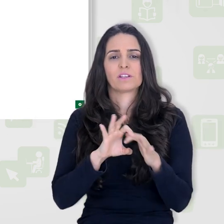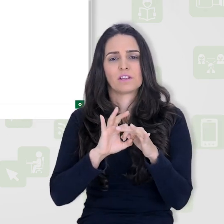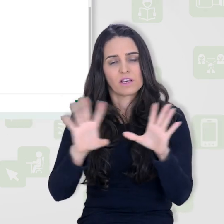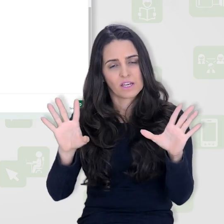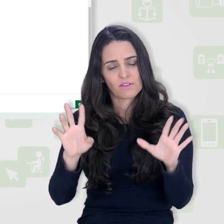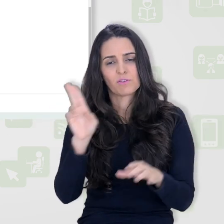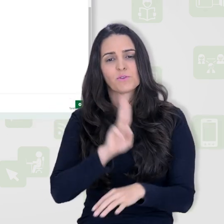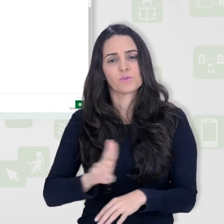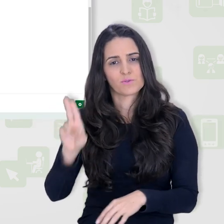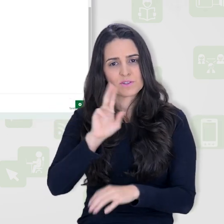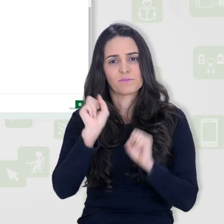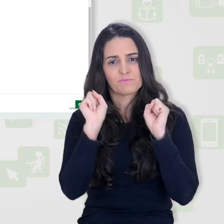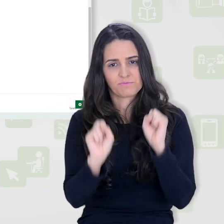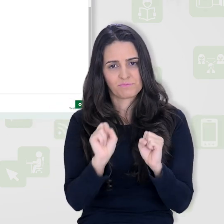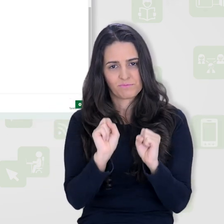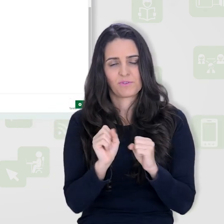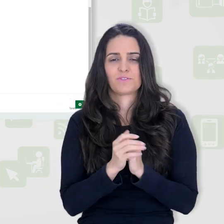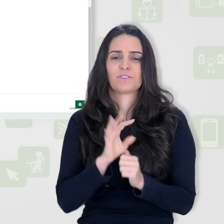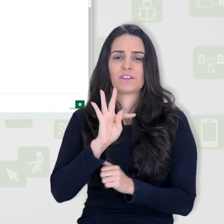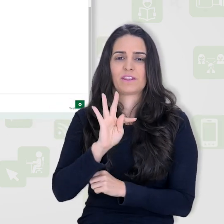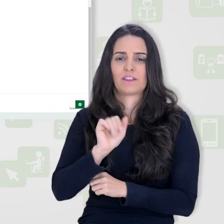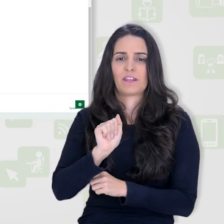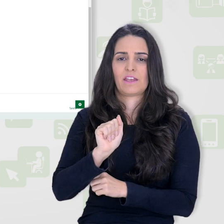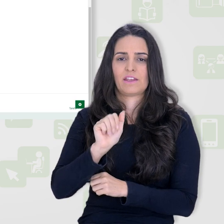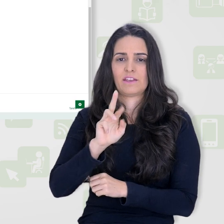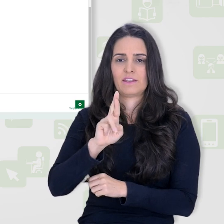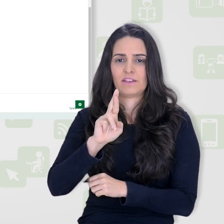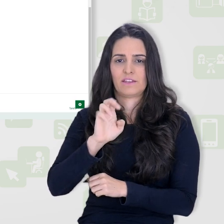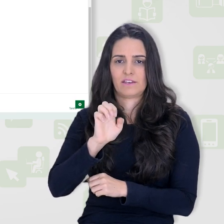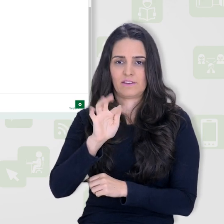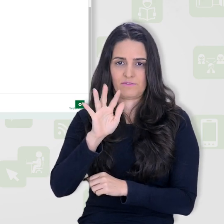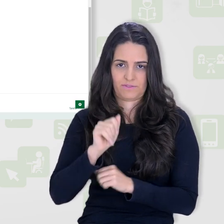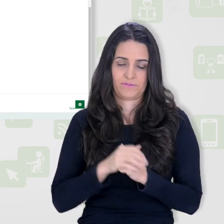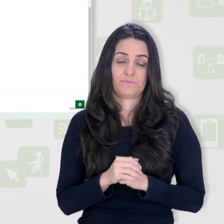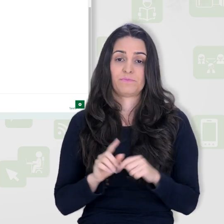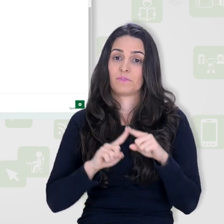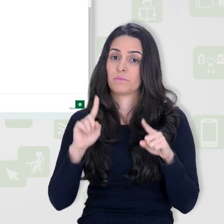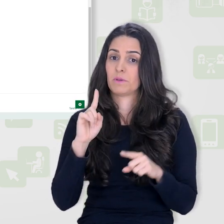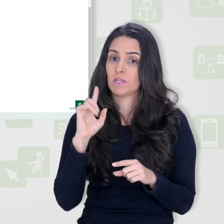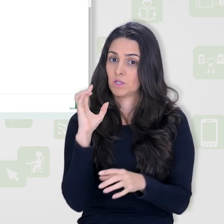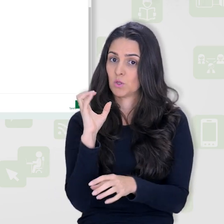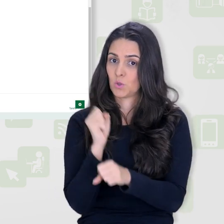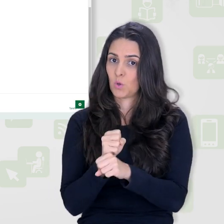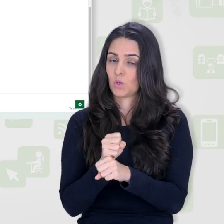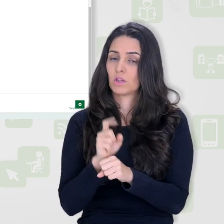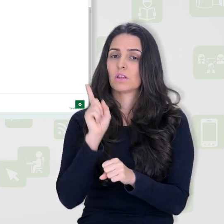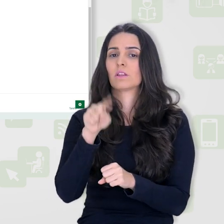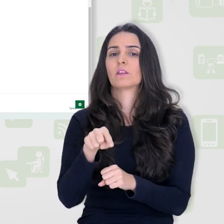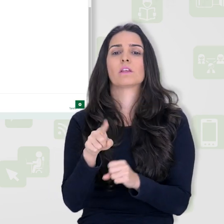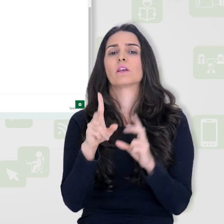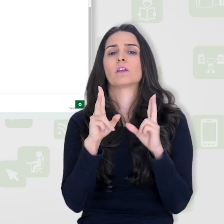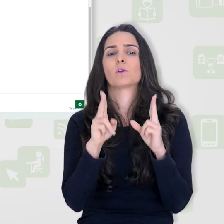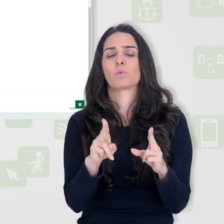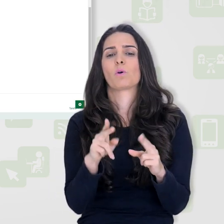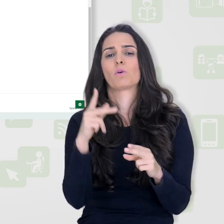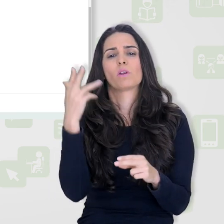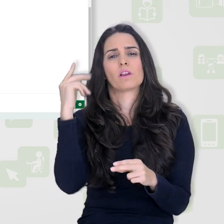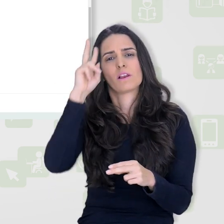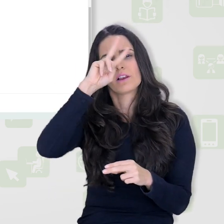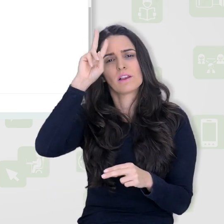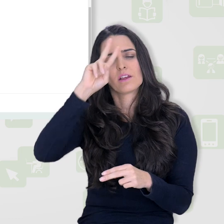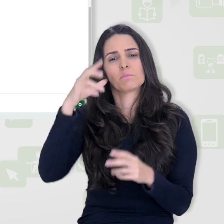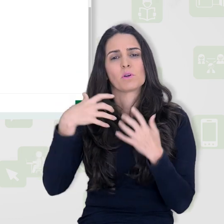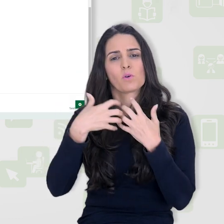disponível para utilização na tarefa. É importante lembrar que a nota vai corresponder à nota que você